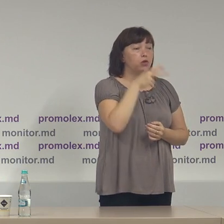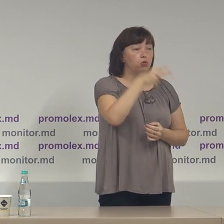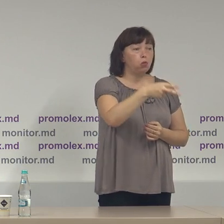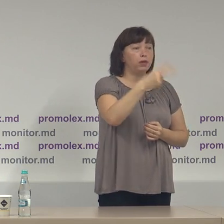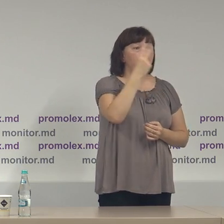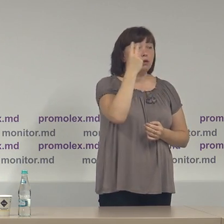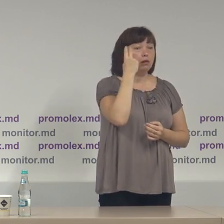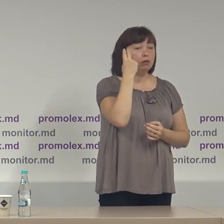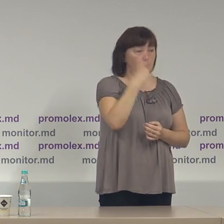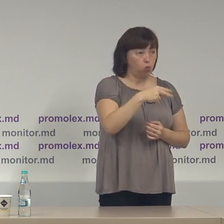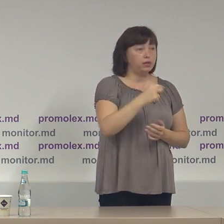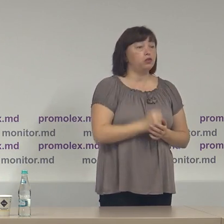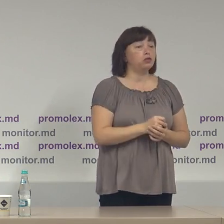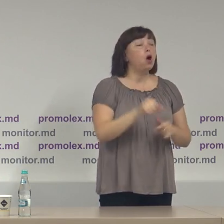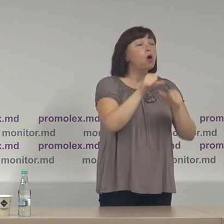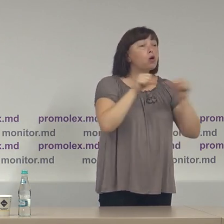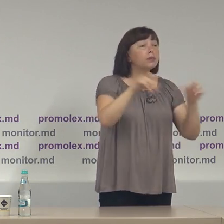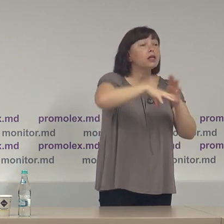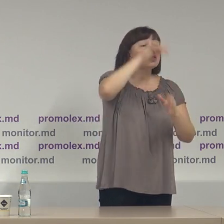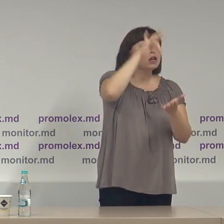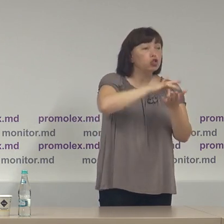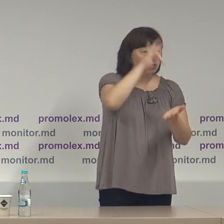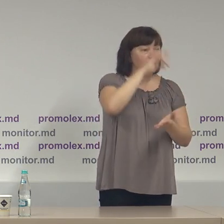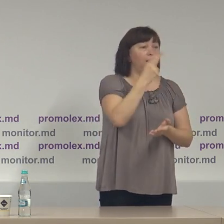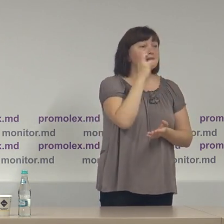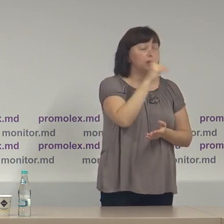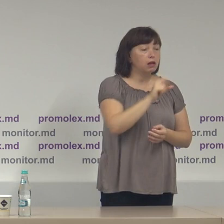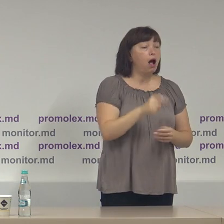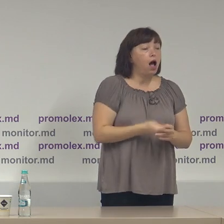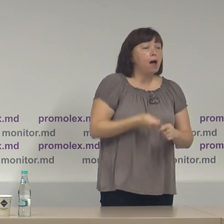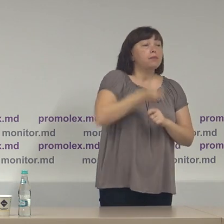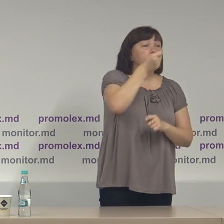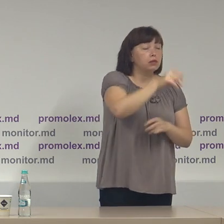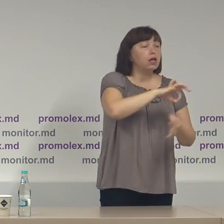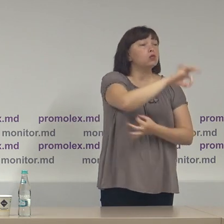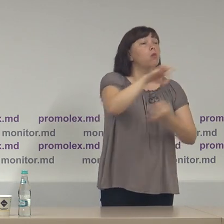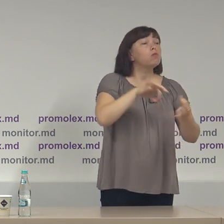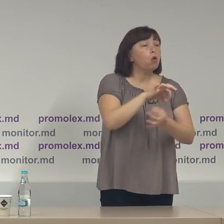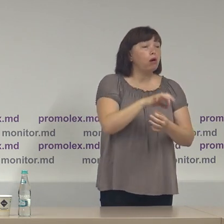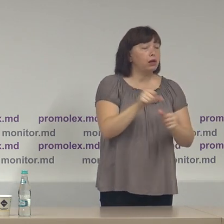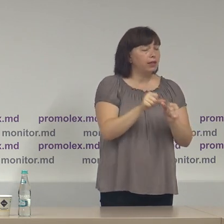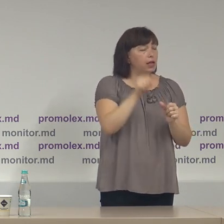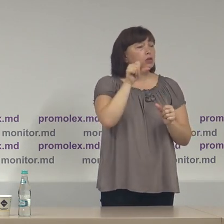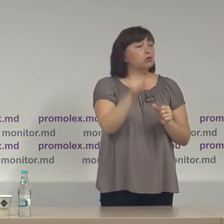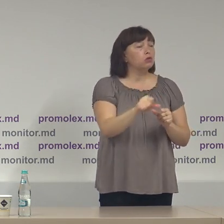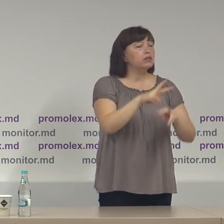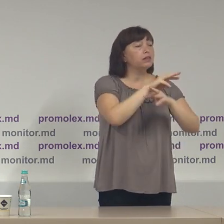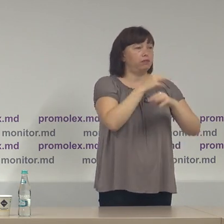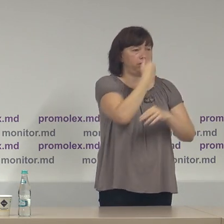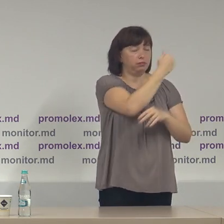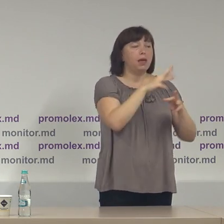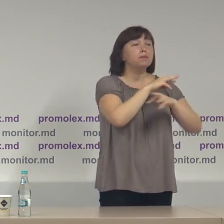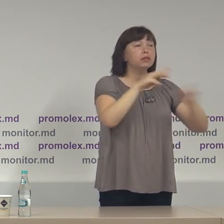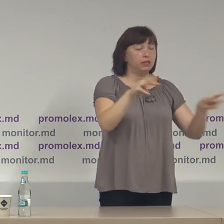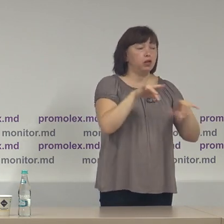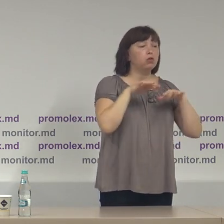2020, Comisie Electorală Centrală a prezentat un proiect, exclusiv Ministerul Afacelor